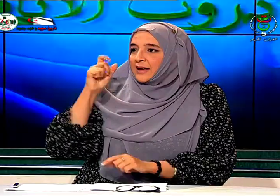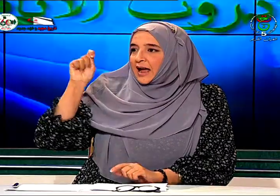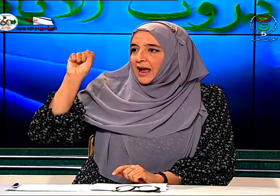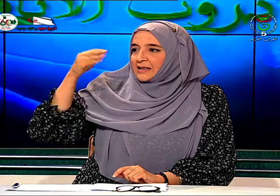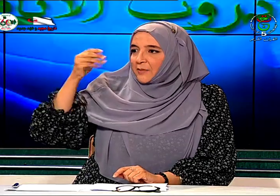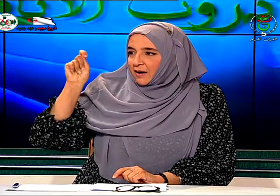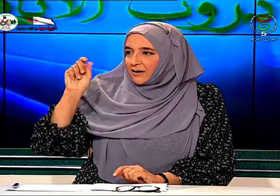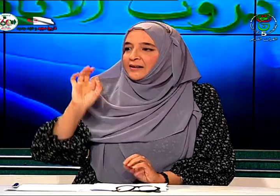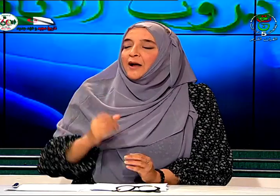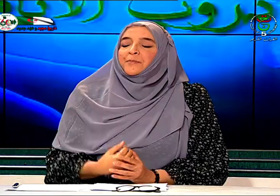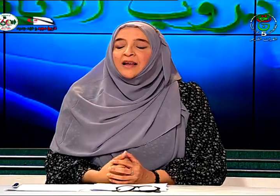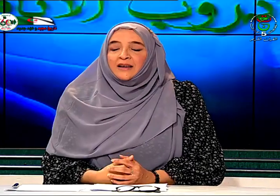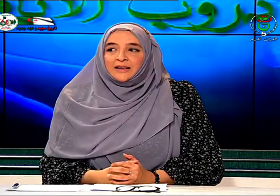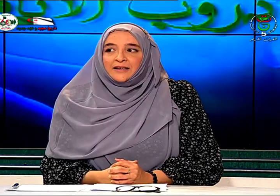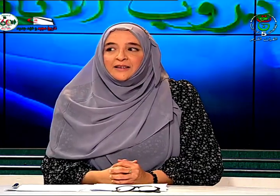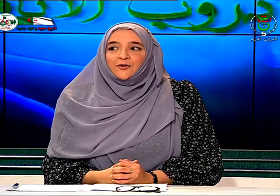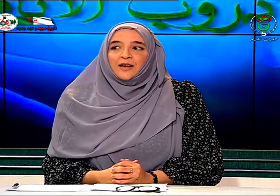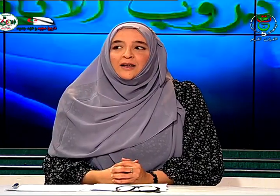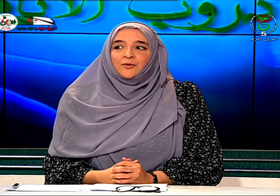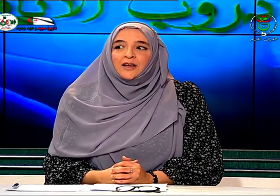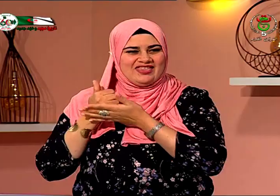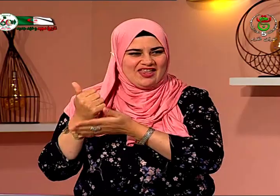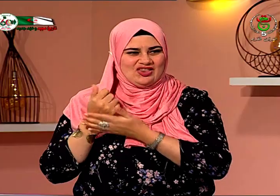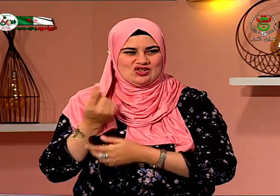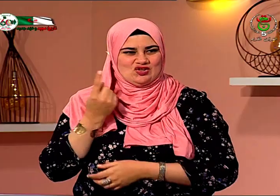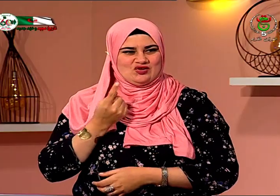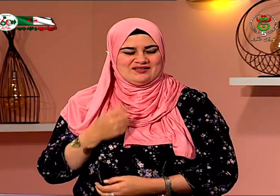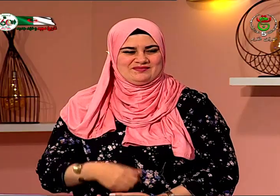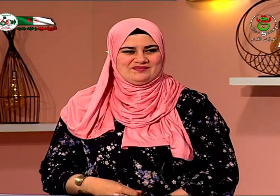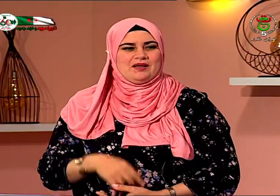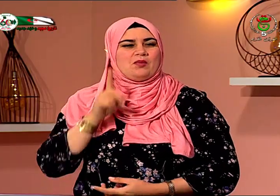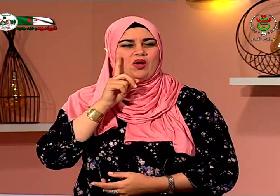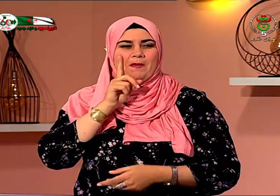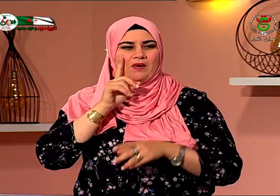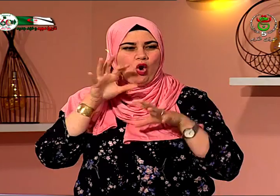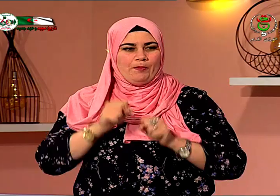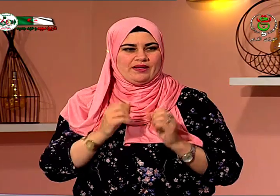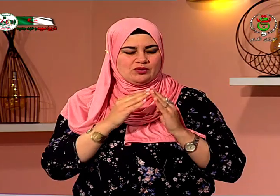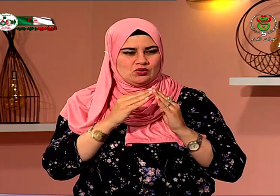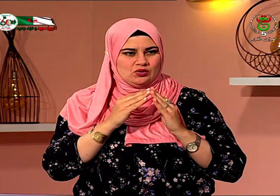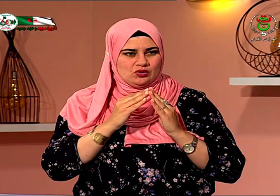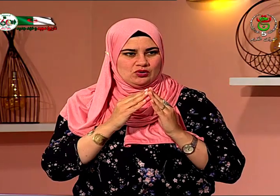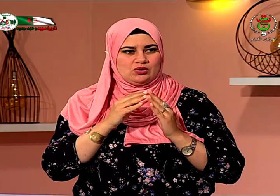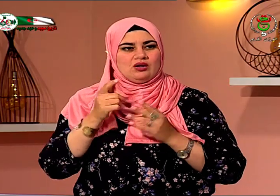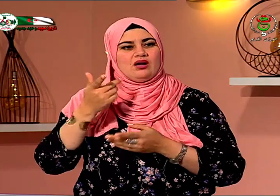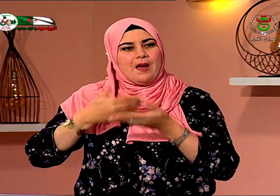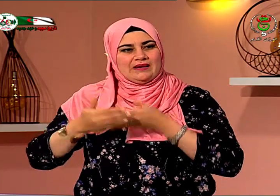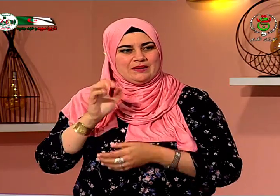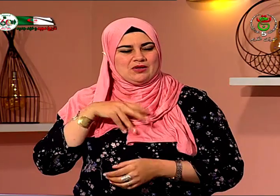أسمى نعم يعني كنا كانوا دائما يوصلون يوصلينني أولا إلى المدرسة ثم يوصلون أختي وكانت دائما